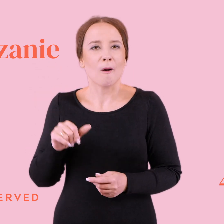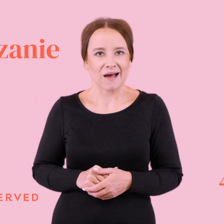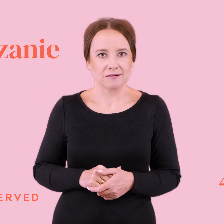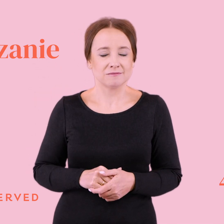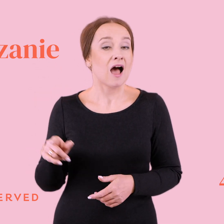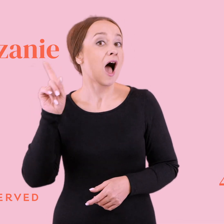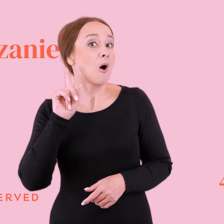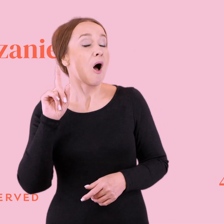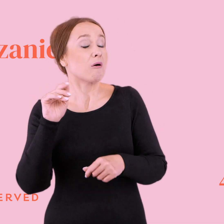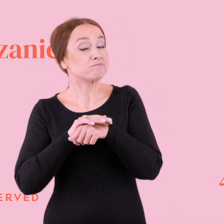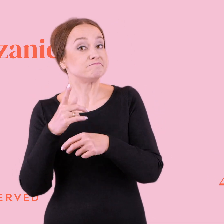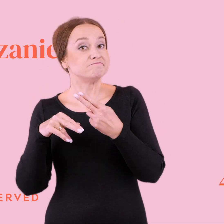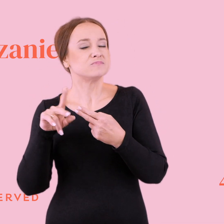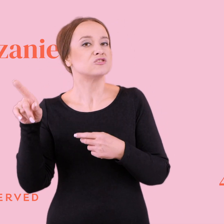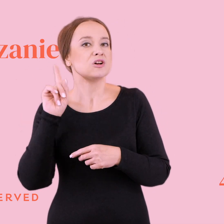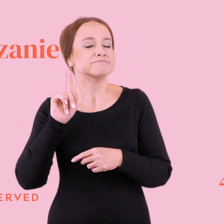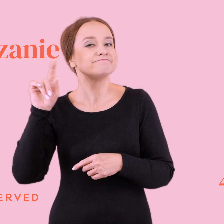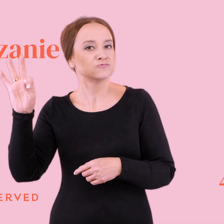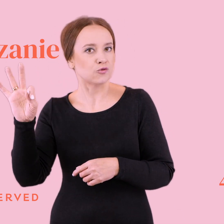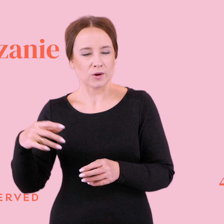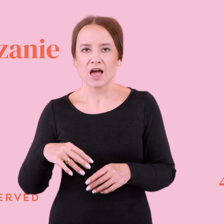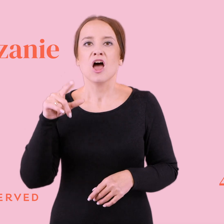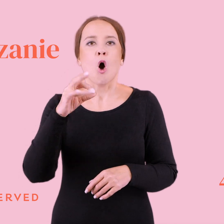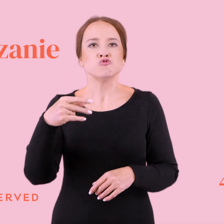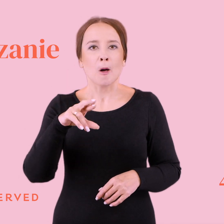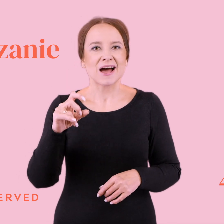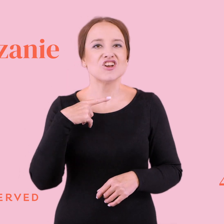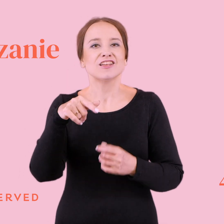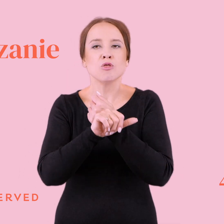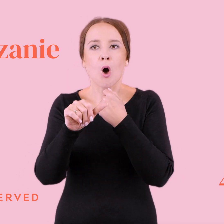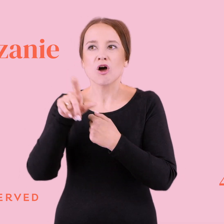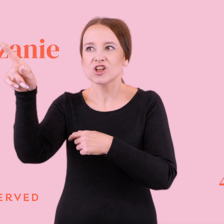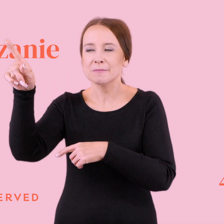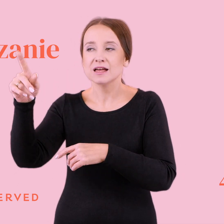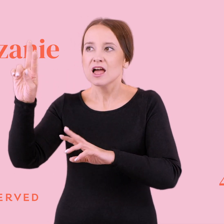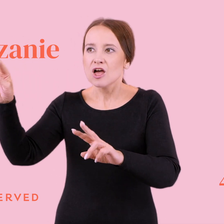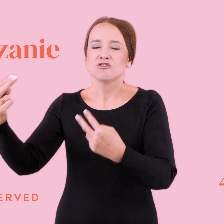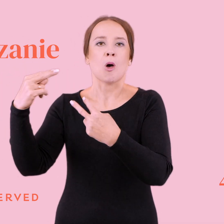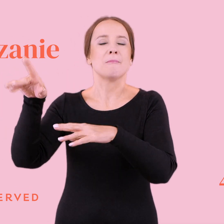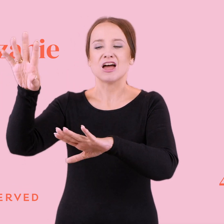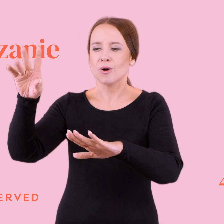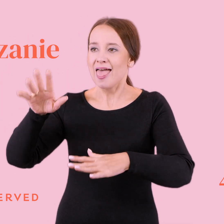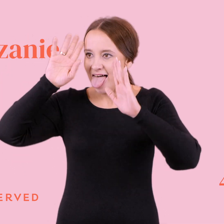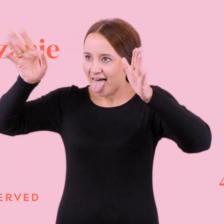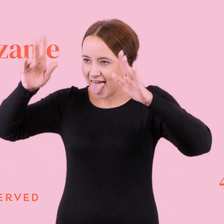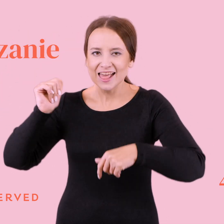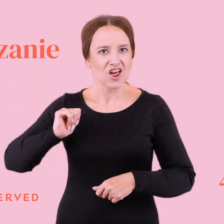Tomasz opowiedział, że o jego typie. I że to odrobaczanie to jest po prostu sprowadzanie typa na ziemię. Żeby on zobaczył, halo, ja nie będę wiecznie czekał.